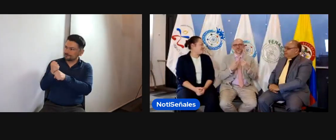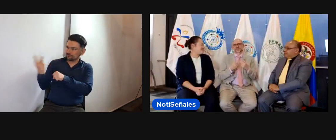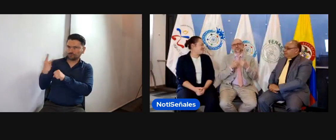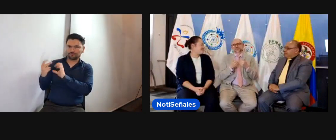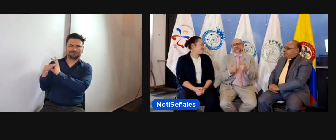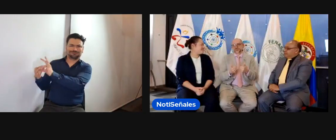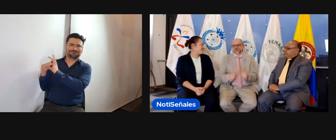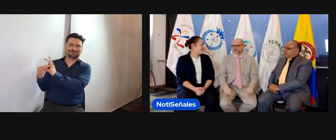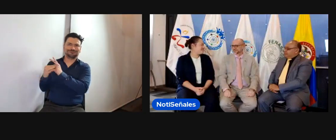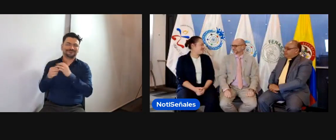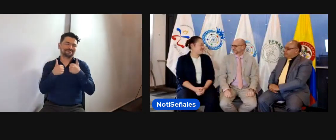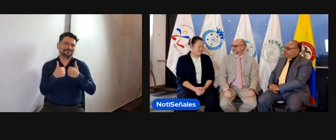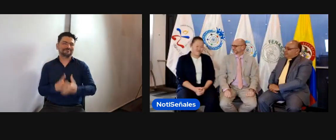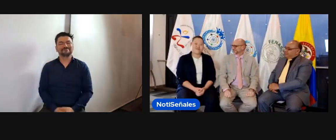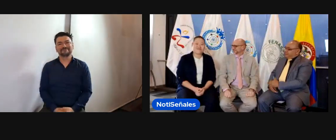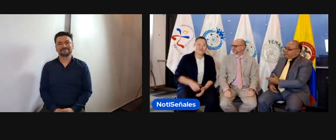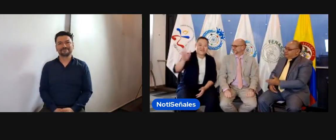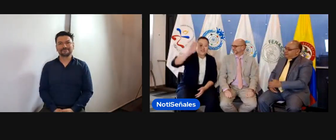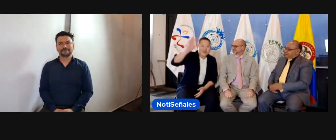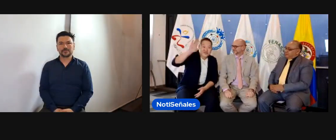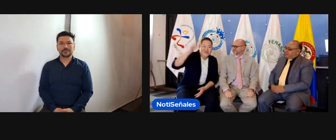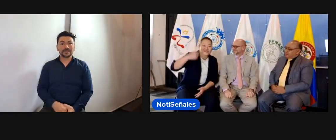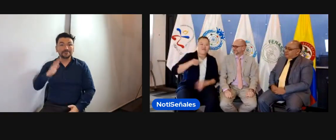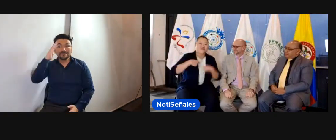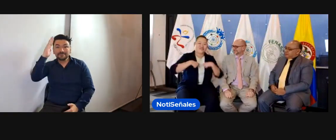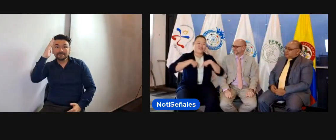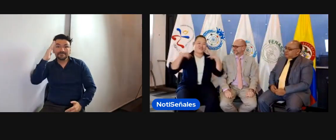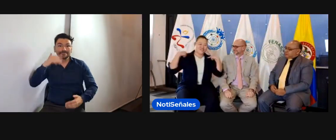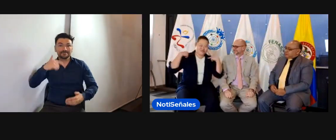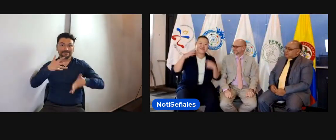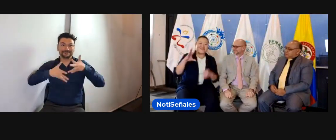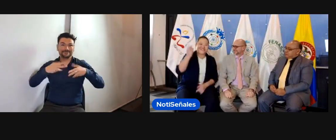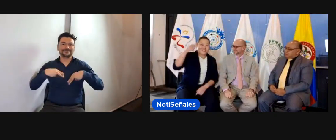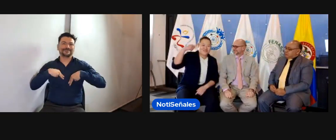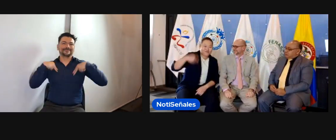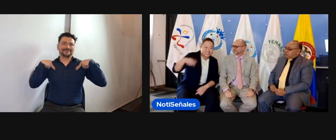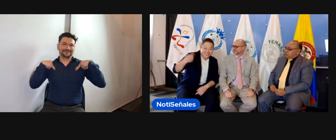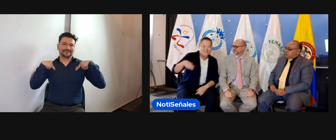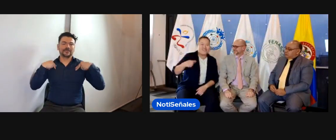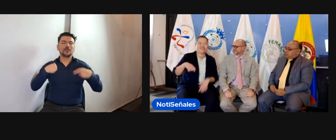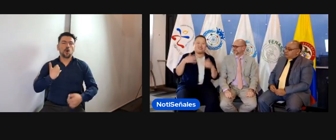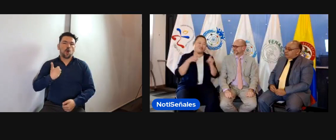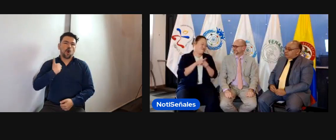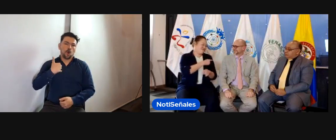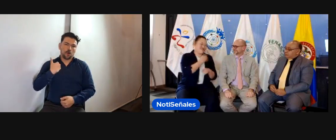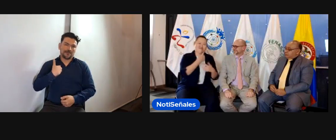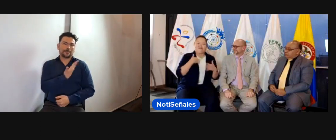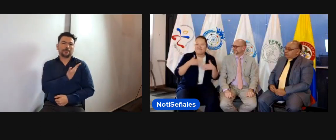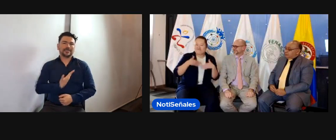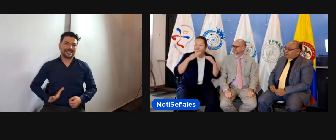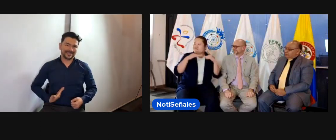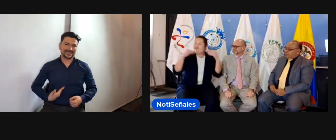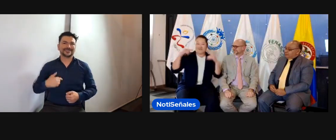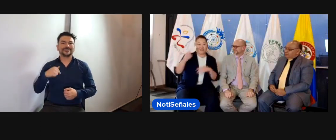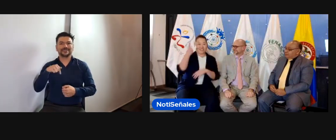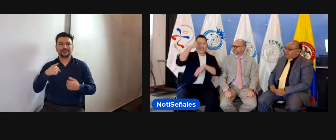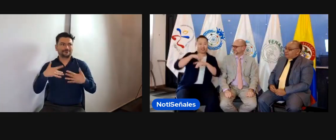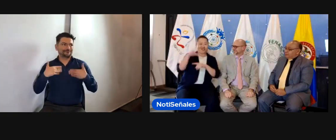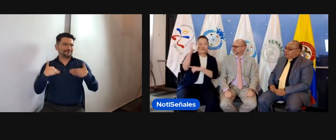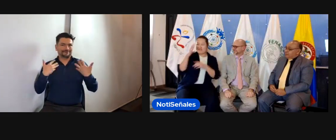todos ustedes en este momento. Muchas gracias Henry. Hola, yo soy Elizabeth. Soy la presidenta de la sección de jóvenes de la